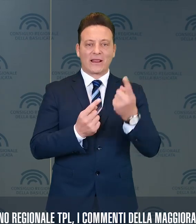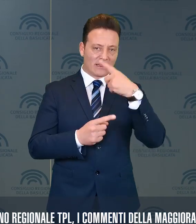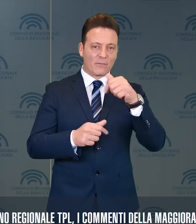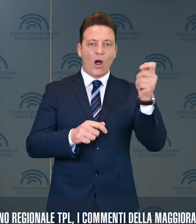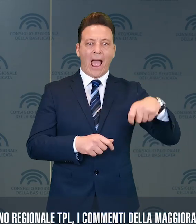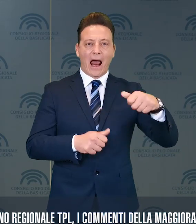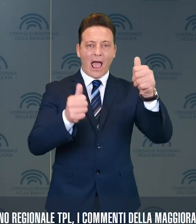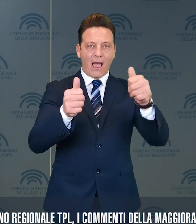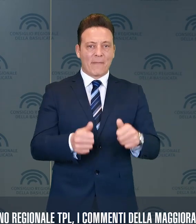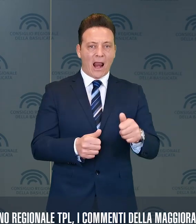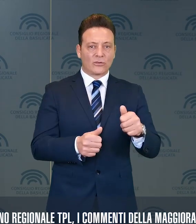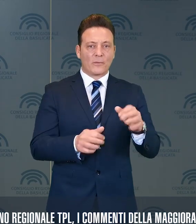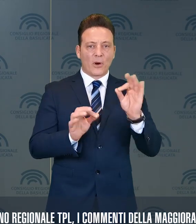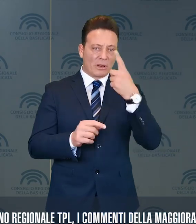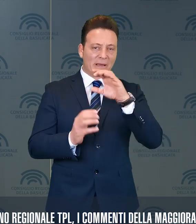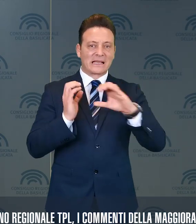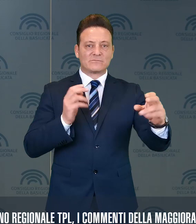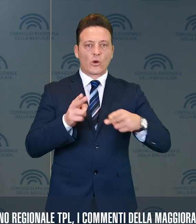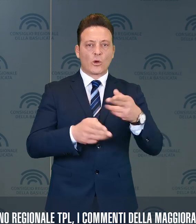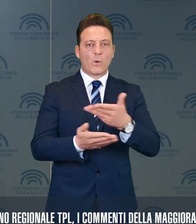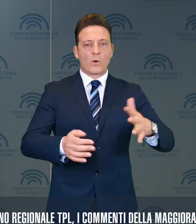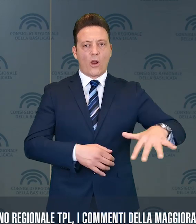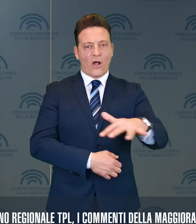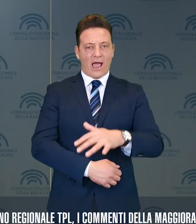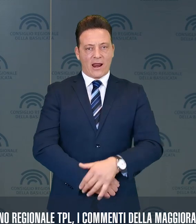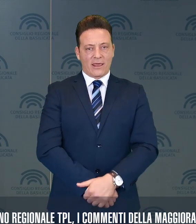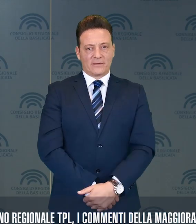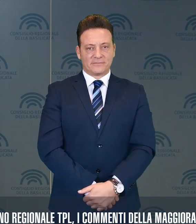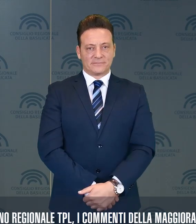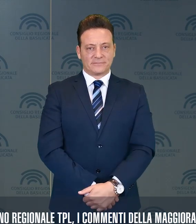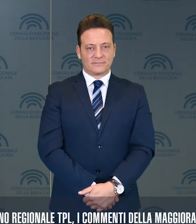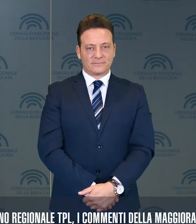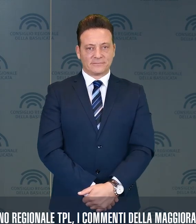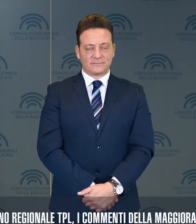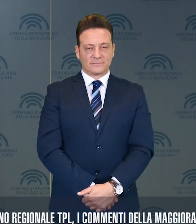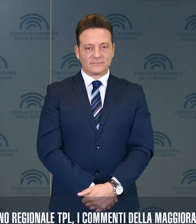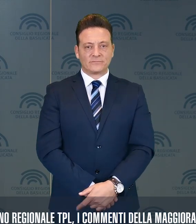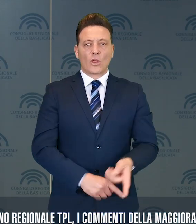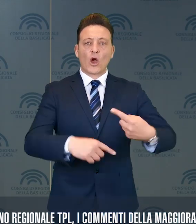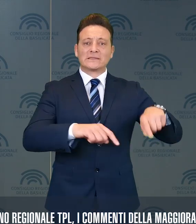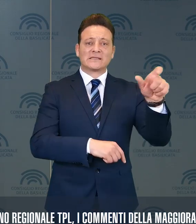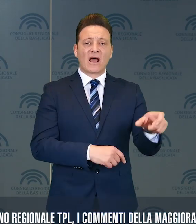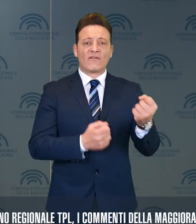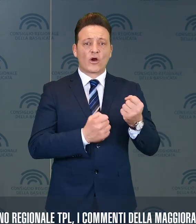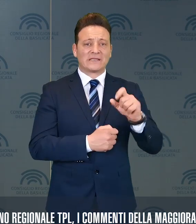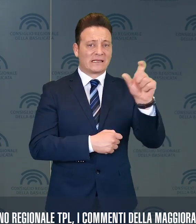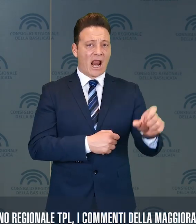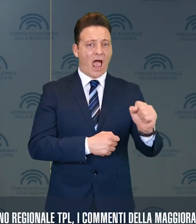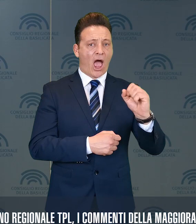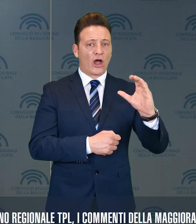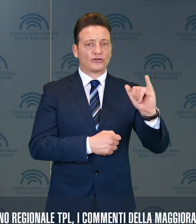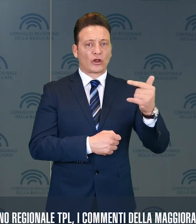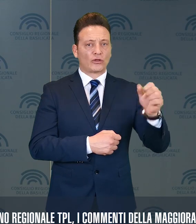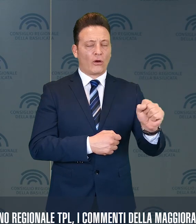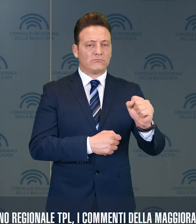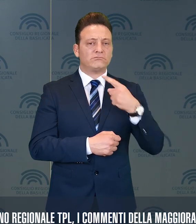appalto nell'ambito del trasporto pubblico locale. Il consigliere di Forza Italia, Cito, si dice